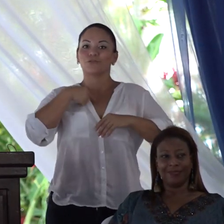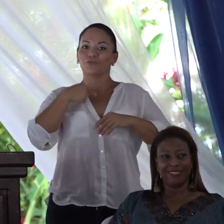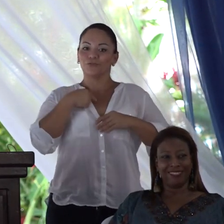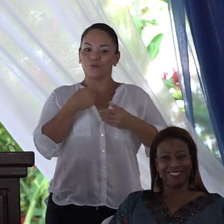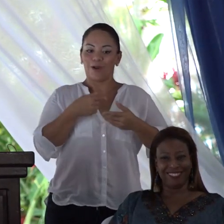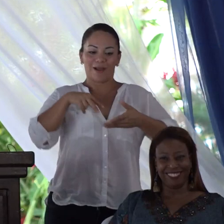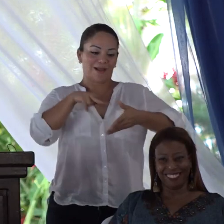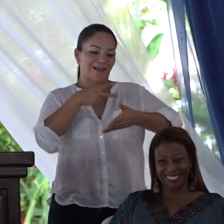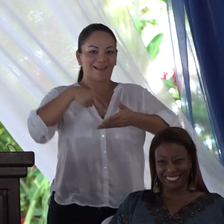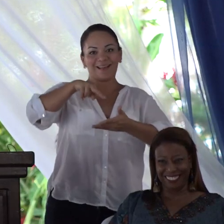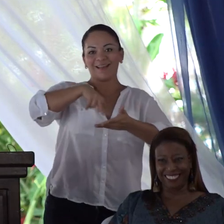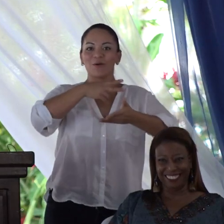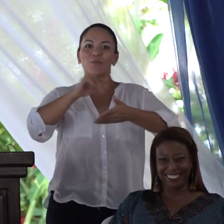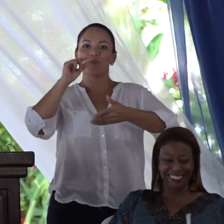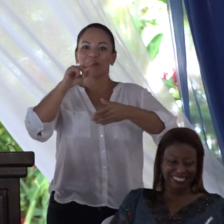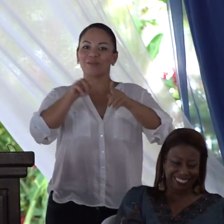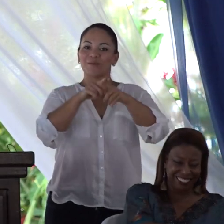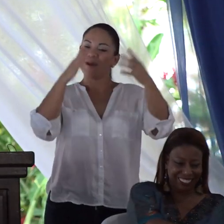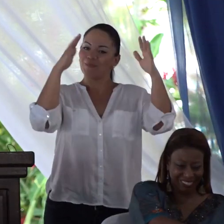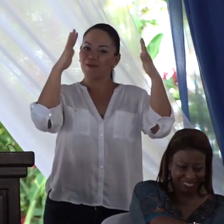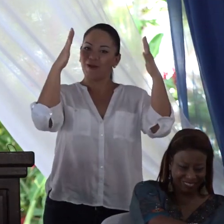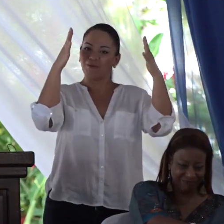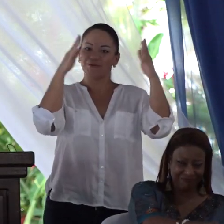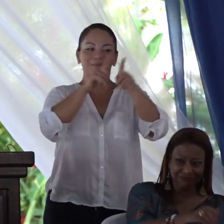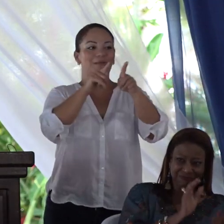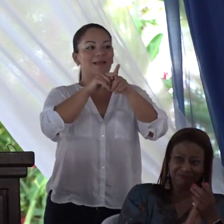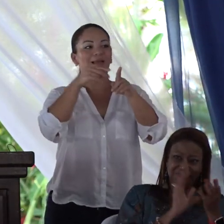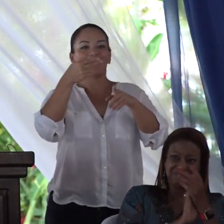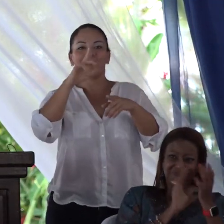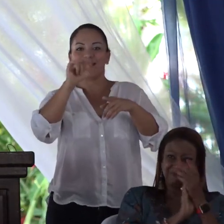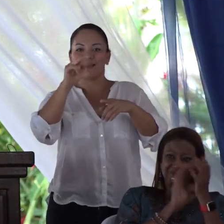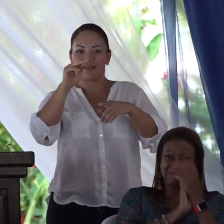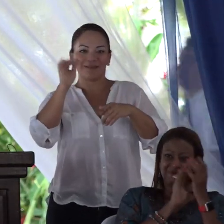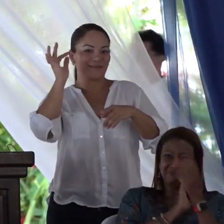poquito, ¿verdad? Ahí está un aplauso para doña Elena.